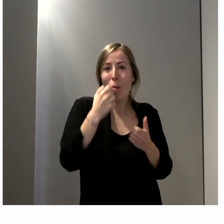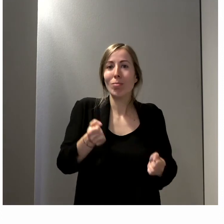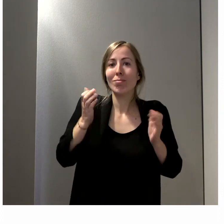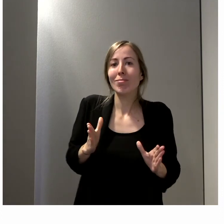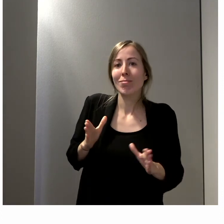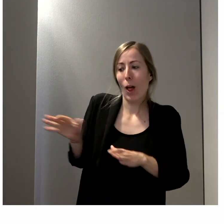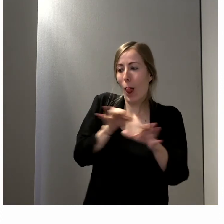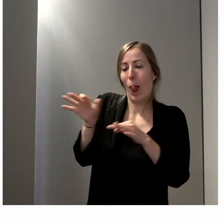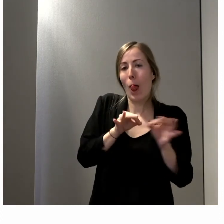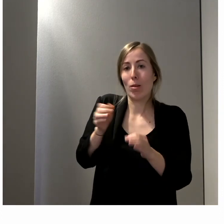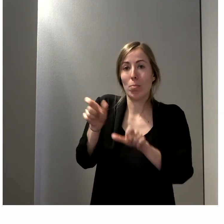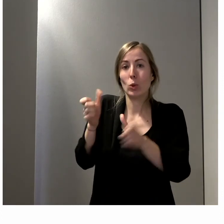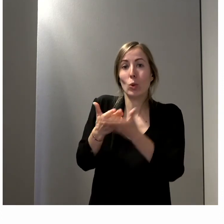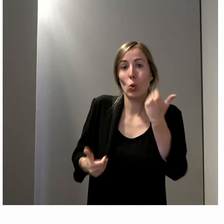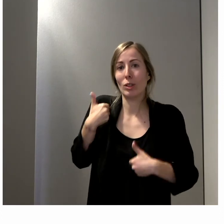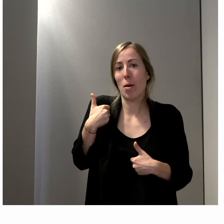fondamentaux.